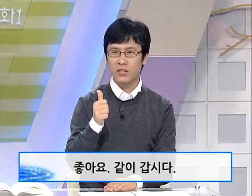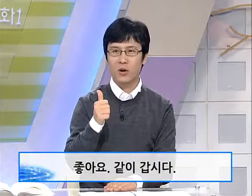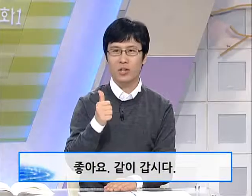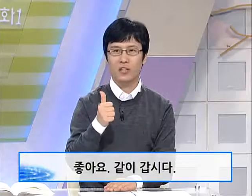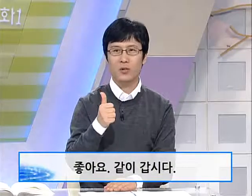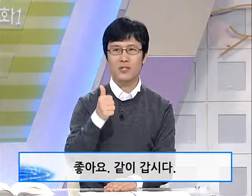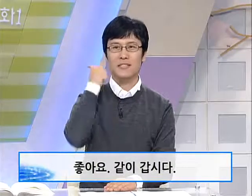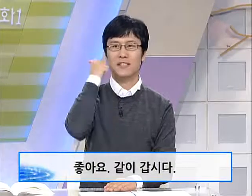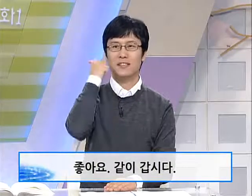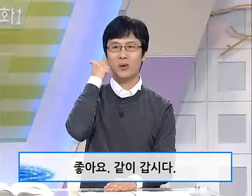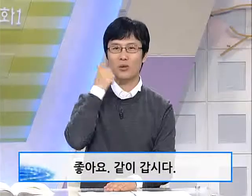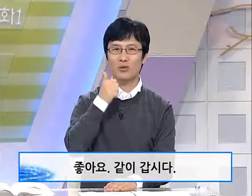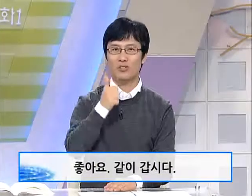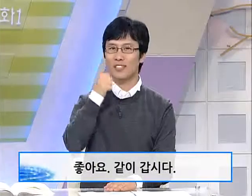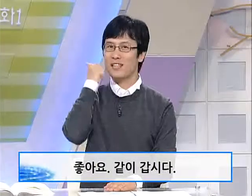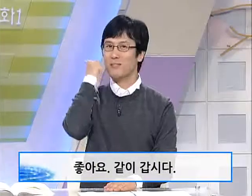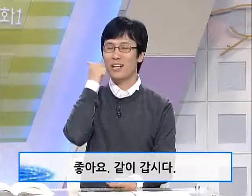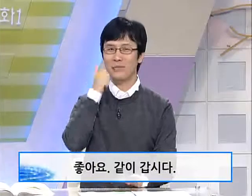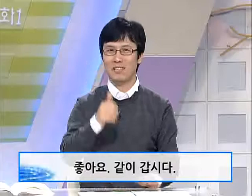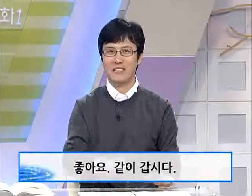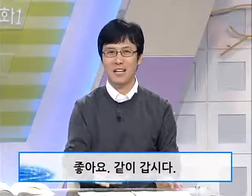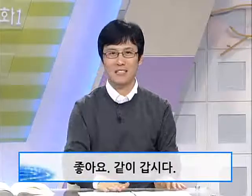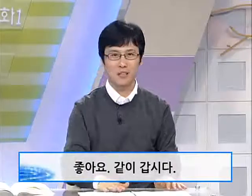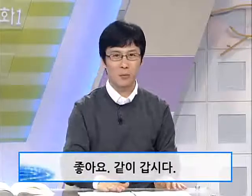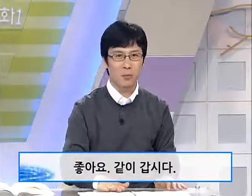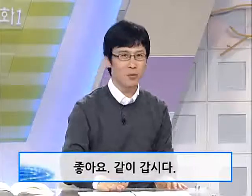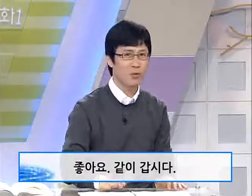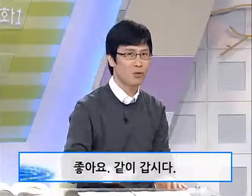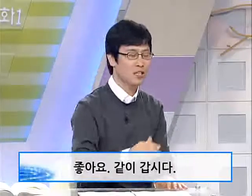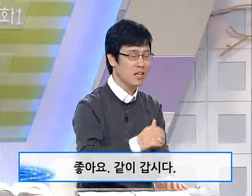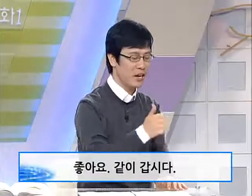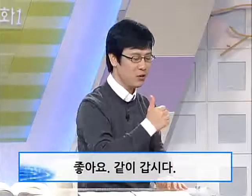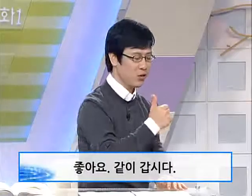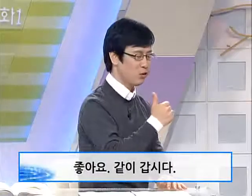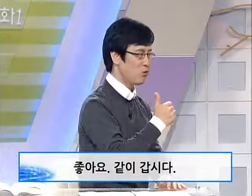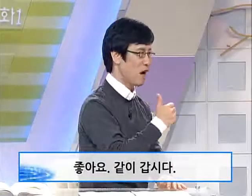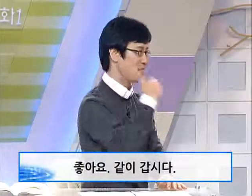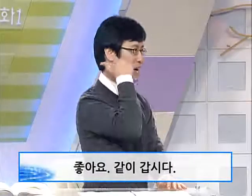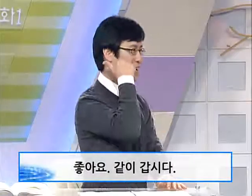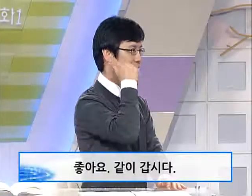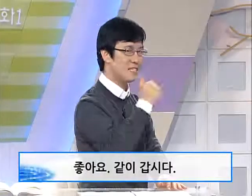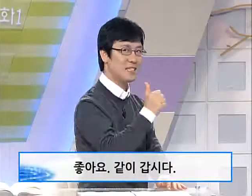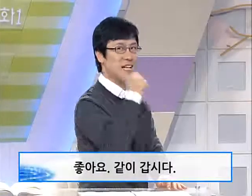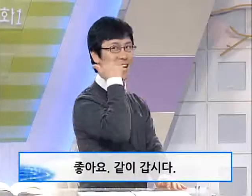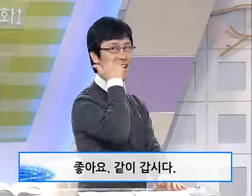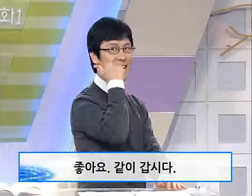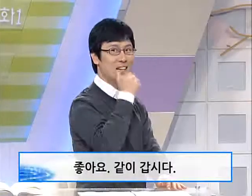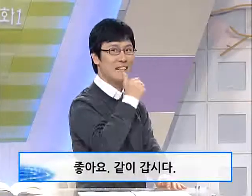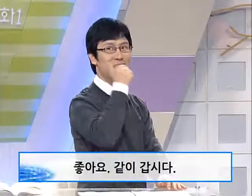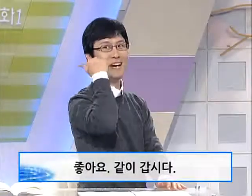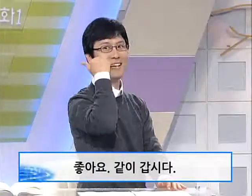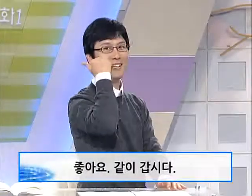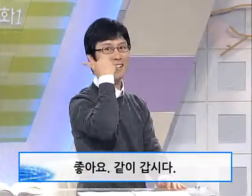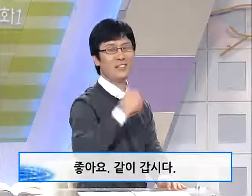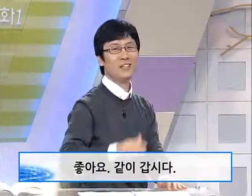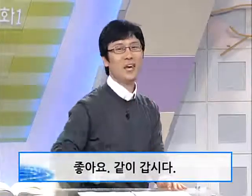이것을 어깨 뒤로 살짝 넘겨주는 듯한 모양입니다. 옆에서 한번 보여드릴까요? 하자, 같이 가자, 가자. 이렇게